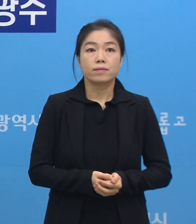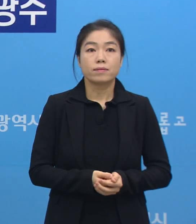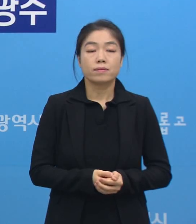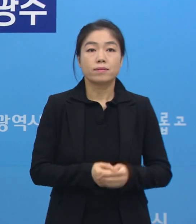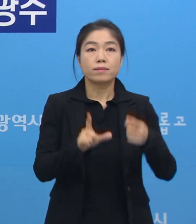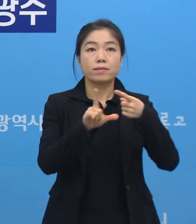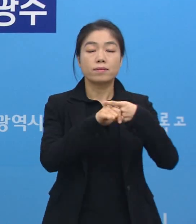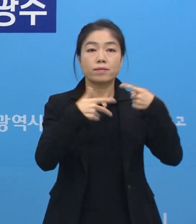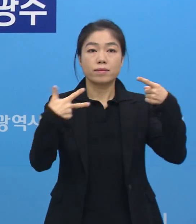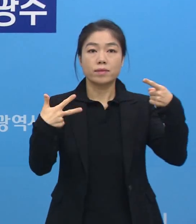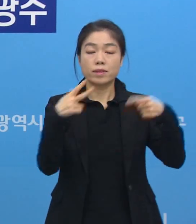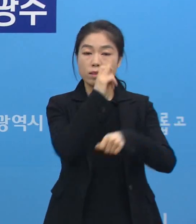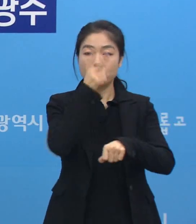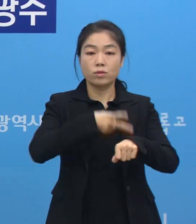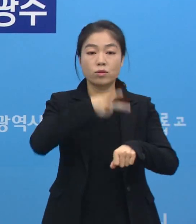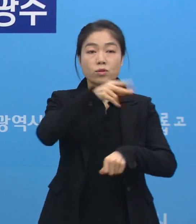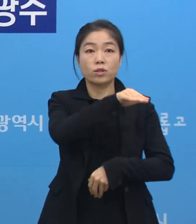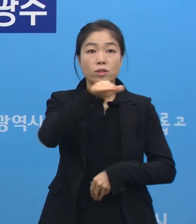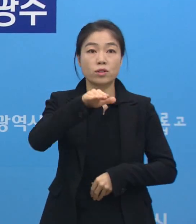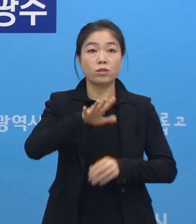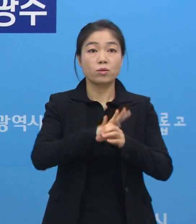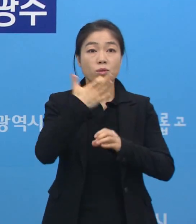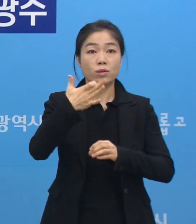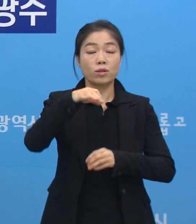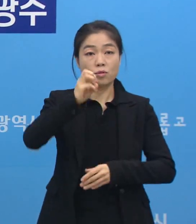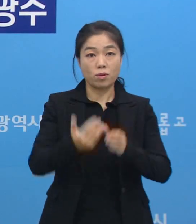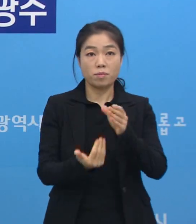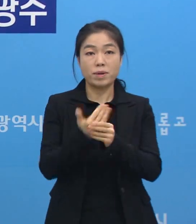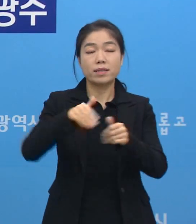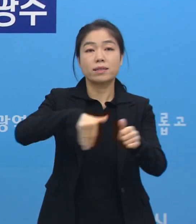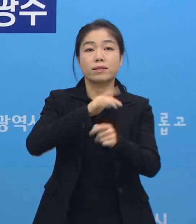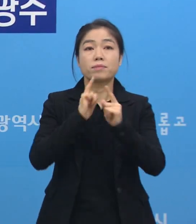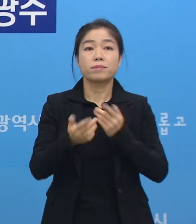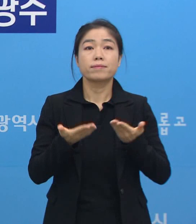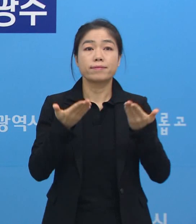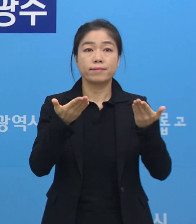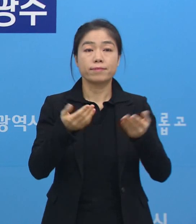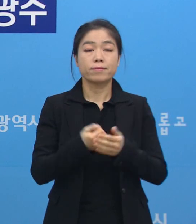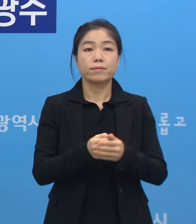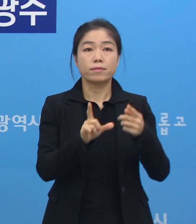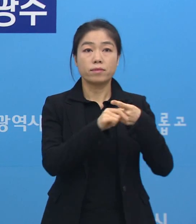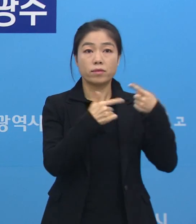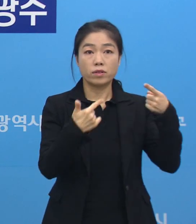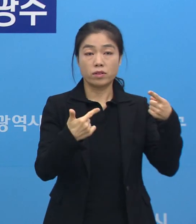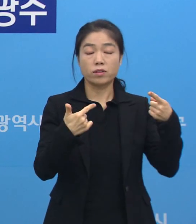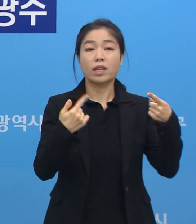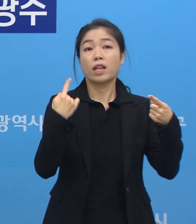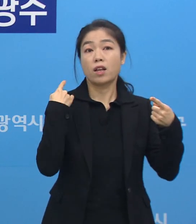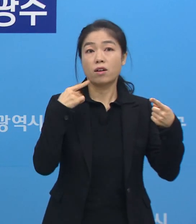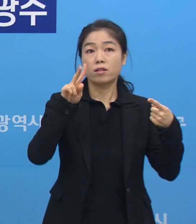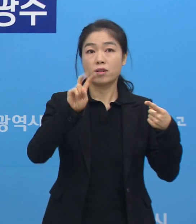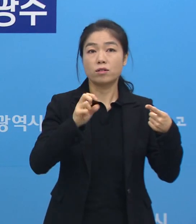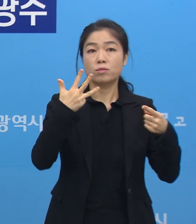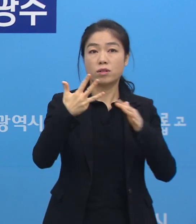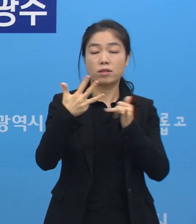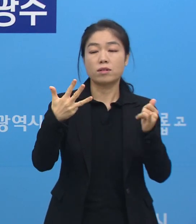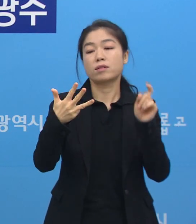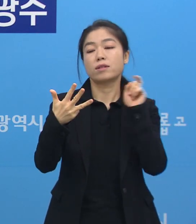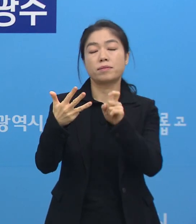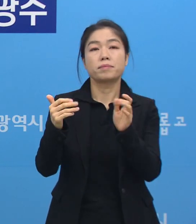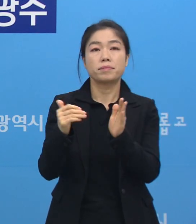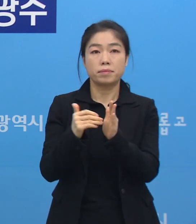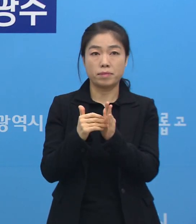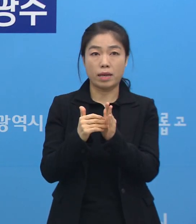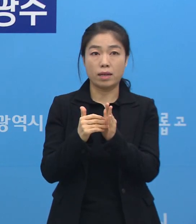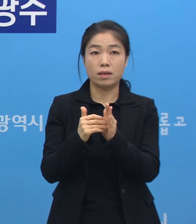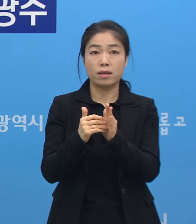1월 7일 14시 기준 코로나19 광주광역시 발생 현황입니다. 1월 6일 수요일 어제 28명 확진됐습니다.